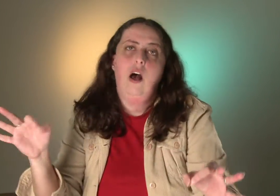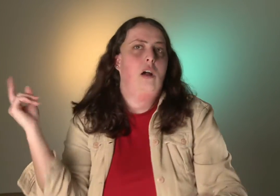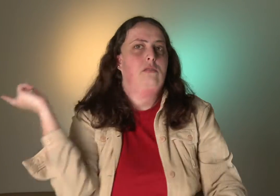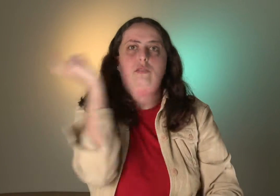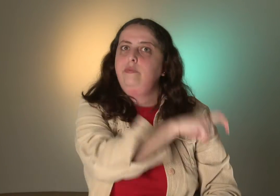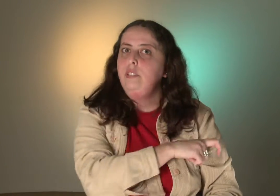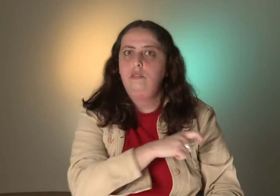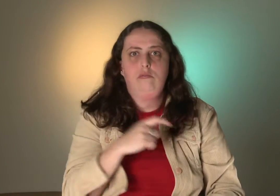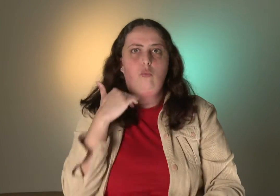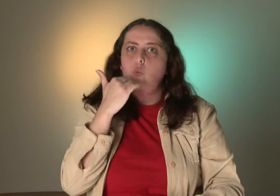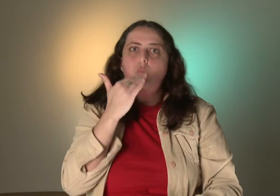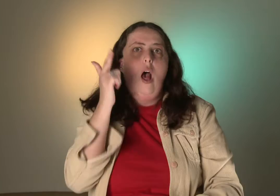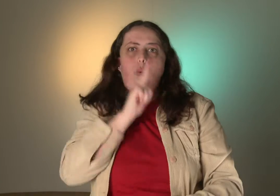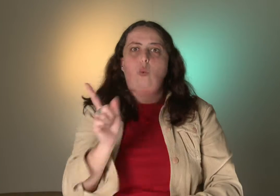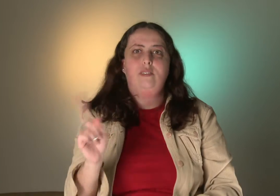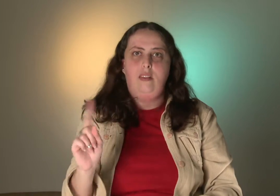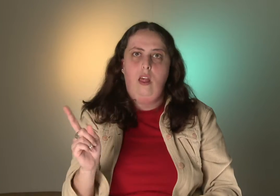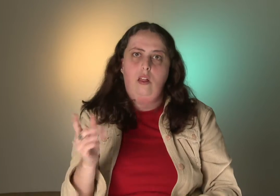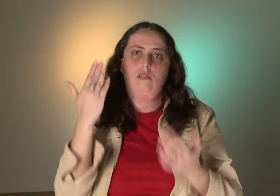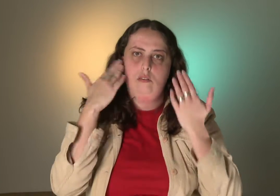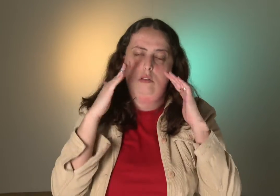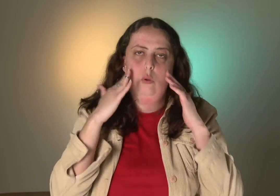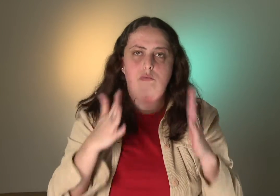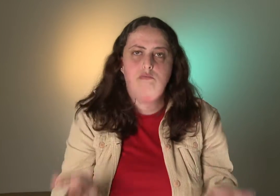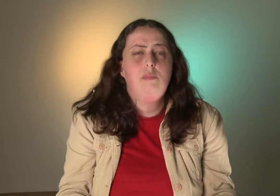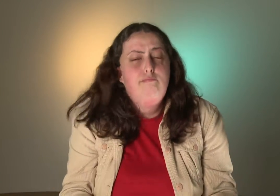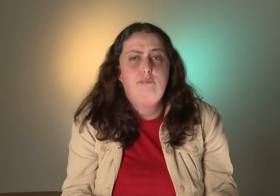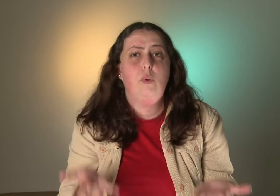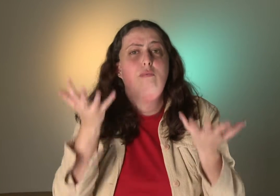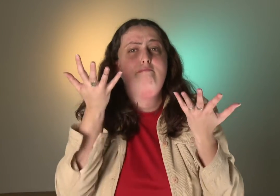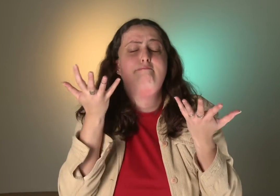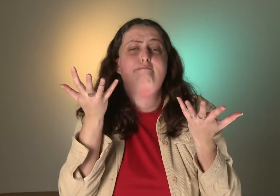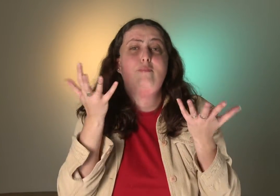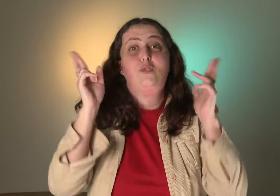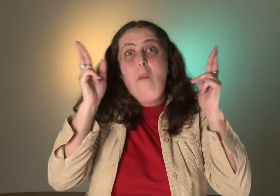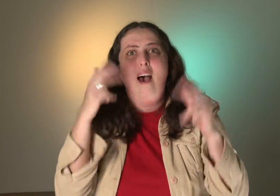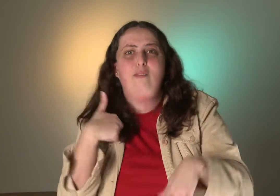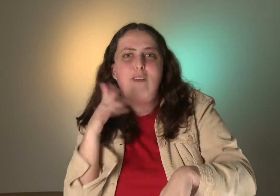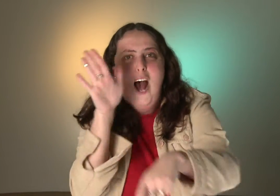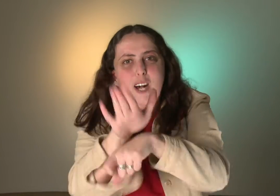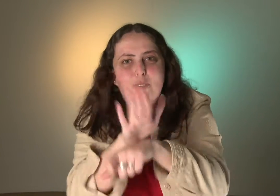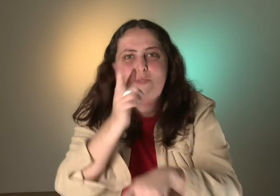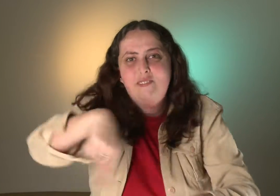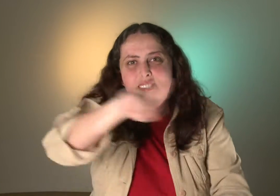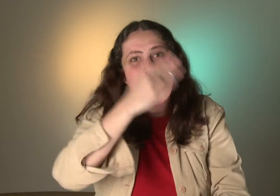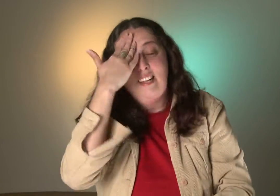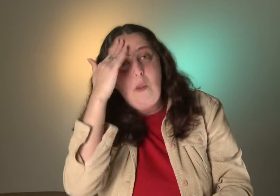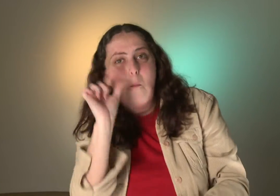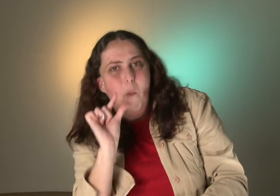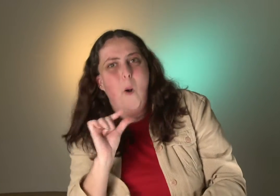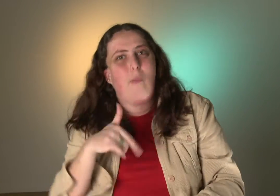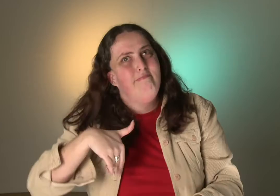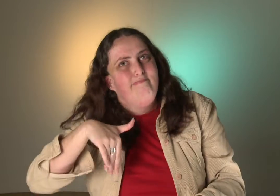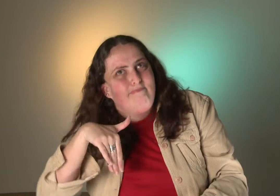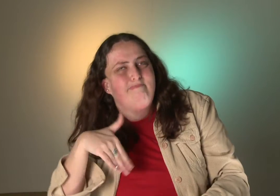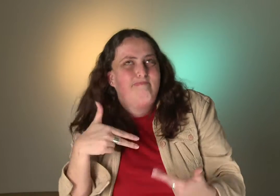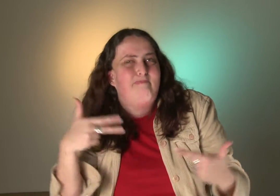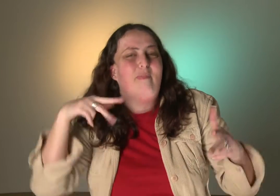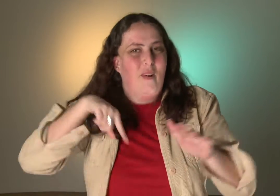sabe língua de sinais, é muito difícil, o intérprete não consegue atuar. Então, tomara que eu tenha ajudado vocês a entenderem um pouco mais sobre a